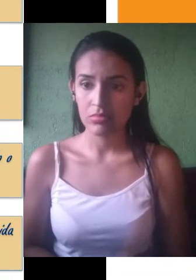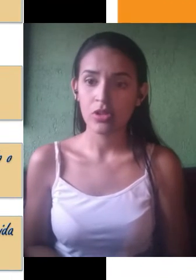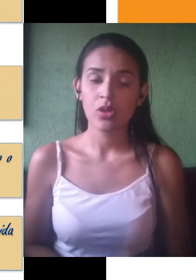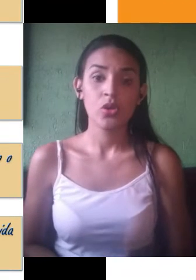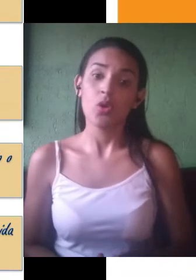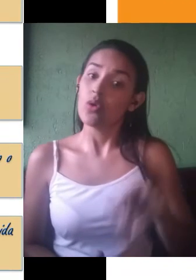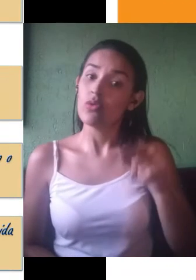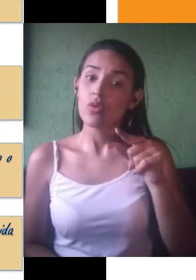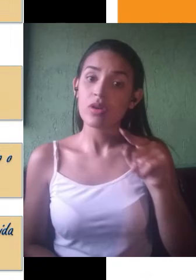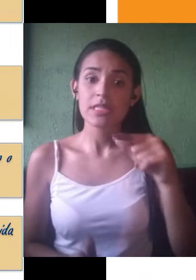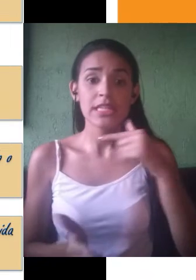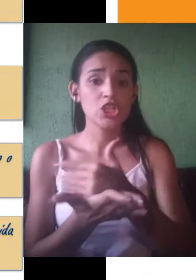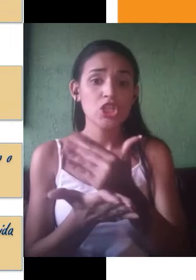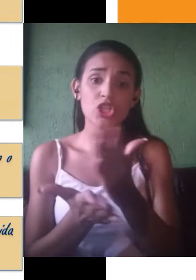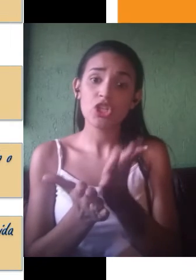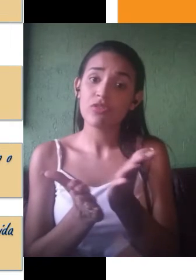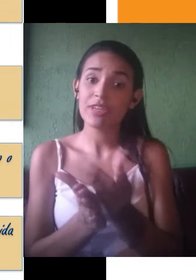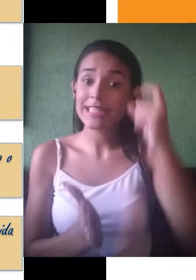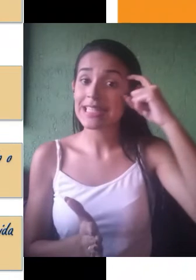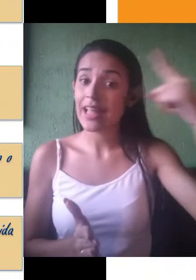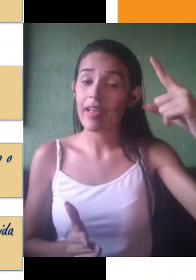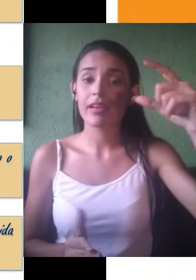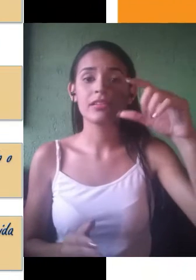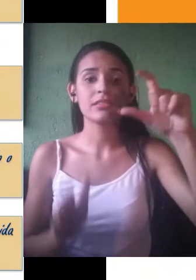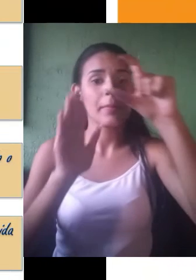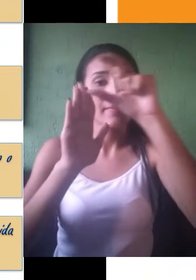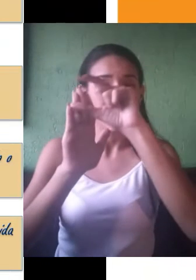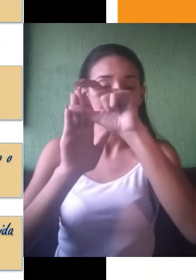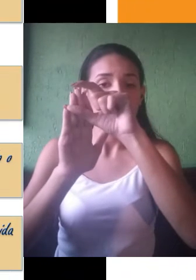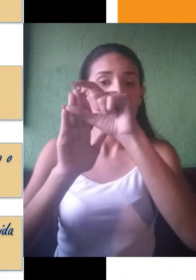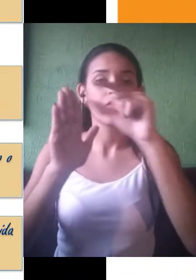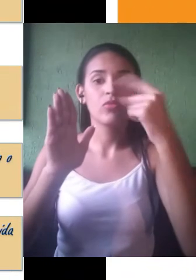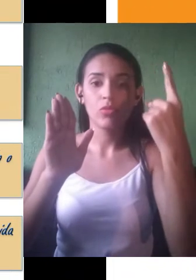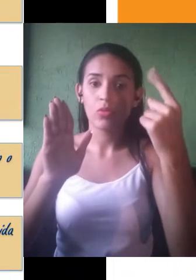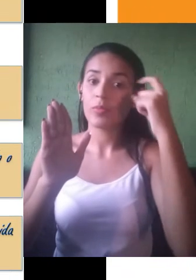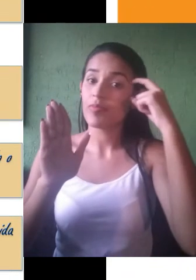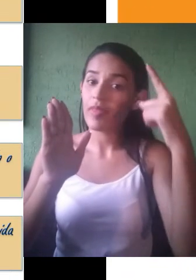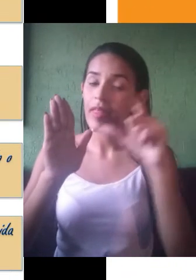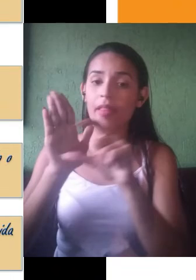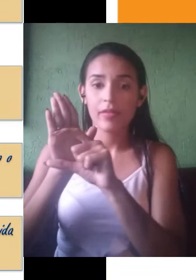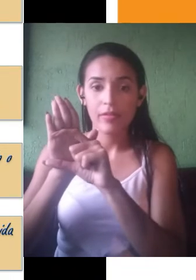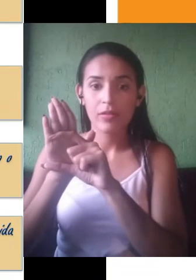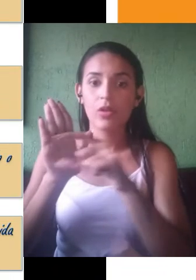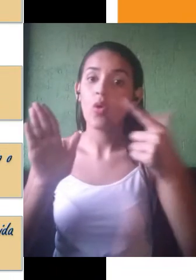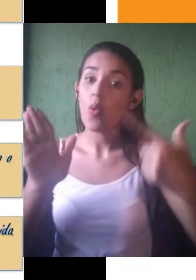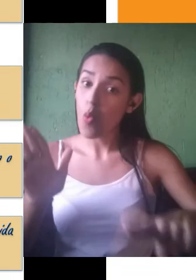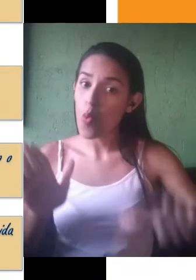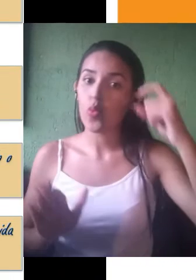informações poderiam ir. Depois disso, essas informações devem ser transformadas em um plano de texto. Nós